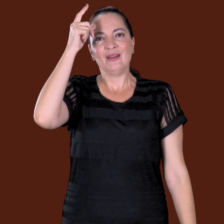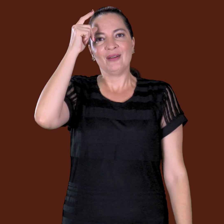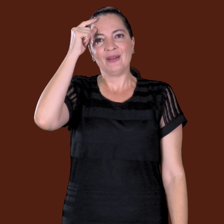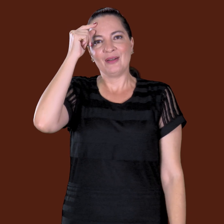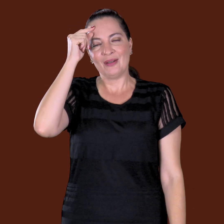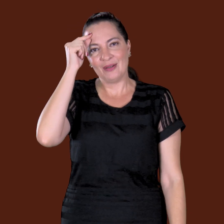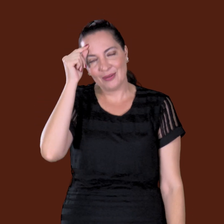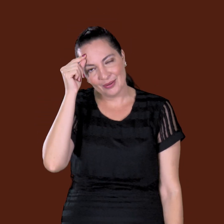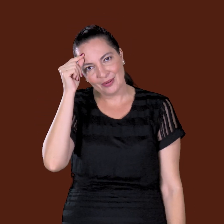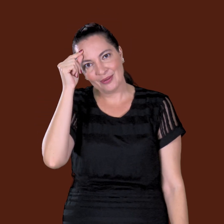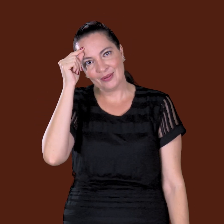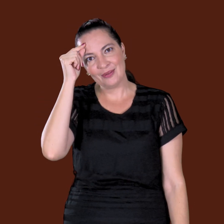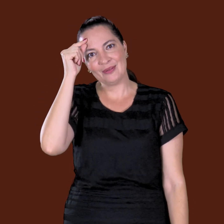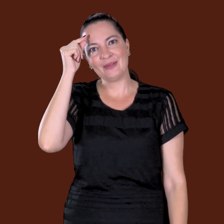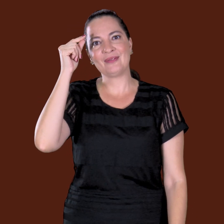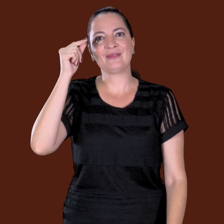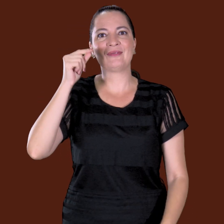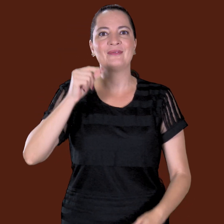aliviou. Foi que nem tá pegando fogo e joga água, assim, sabe?